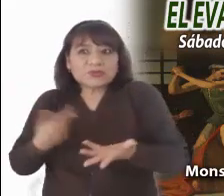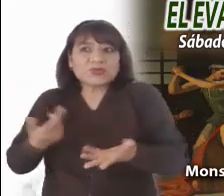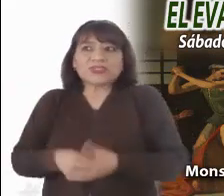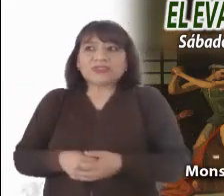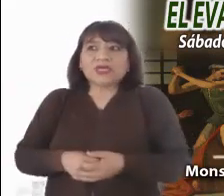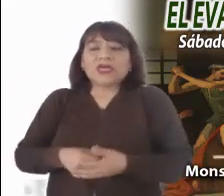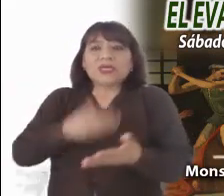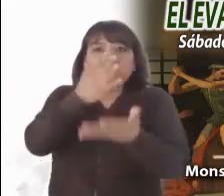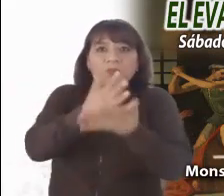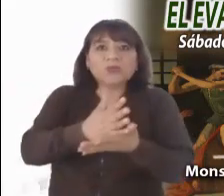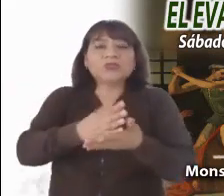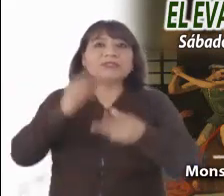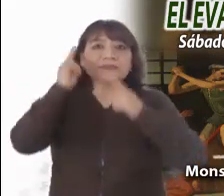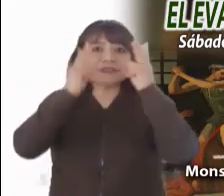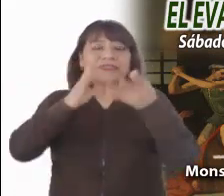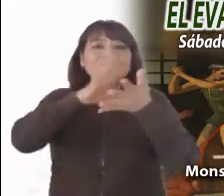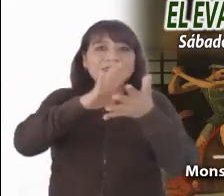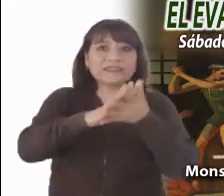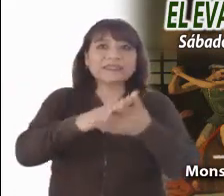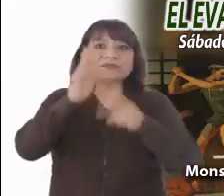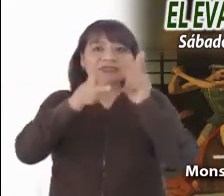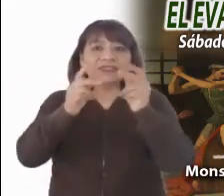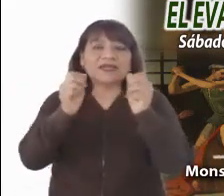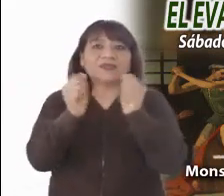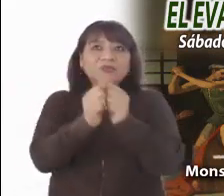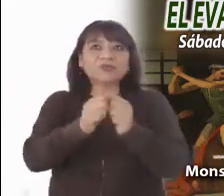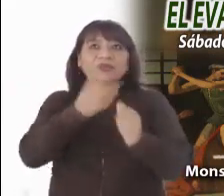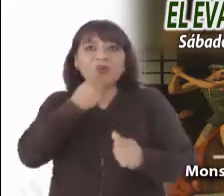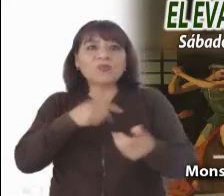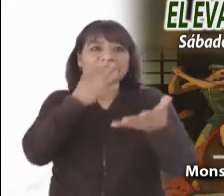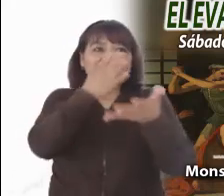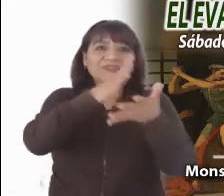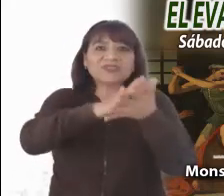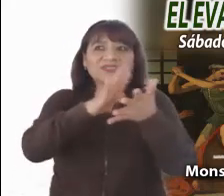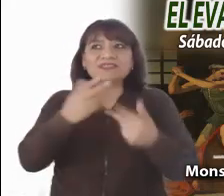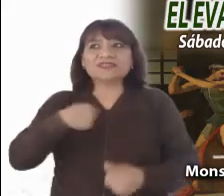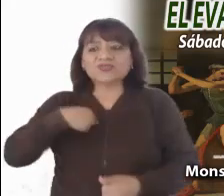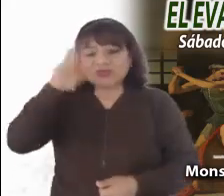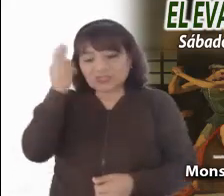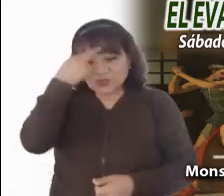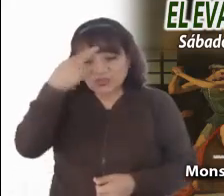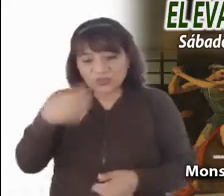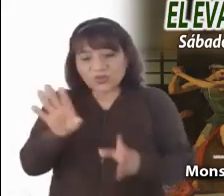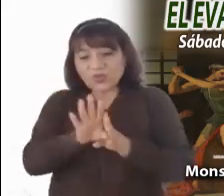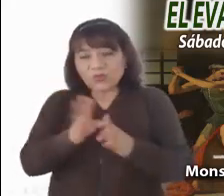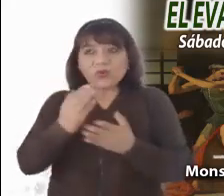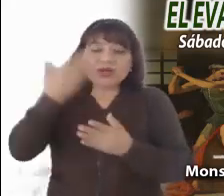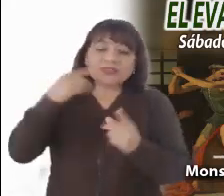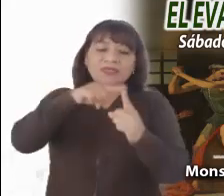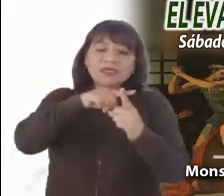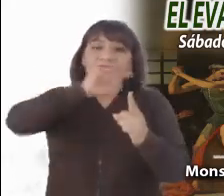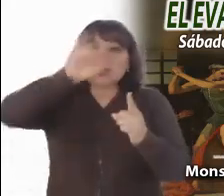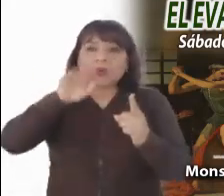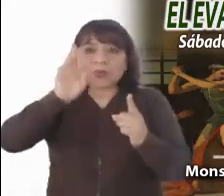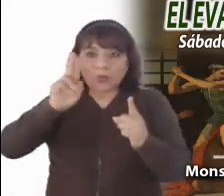las cárceles y platico con los presos, no puedo olvidar la situación tanto de Jesús como de Juan Bautista.